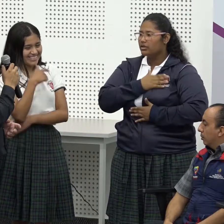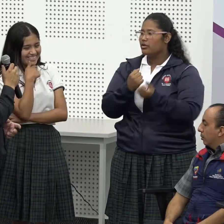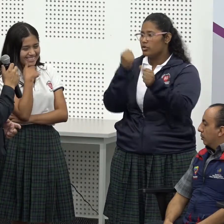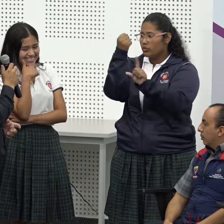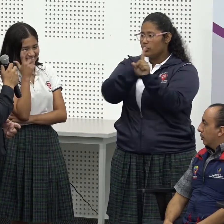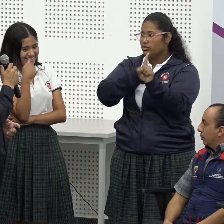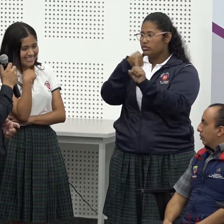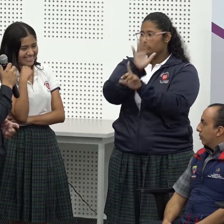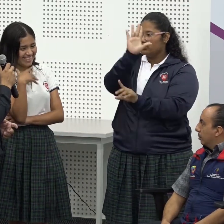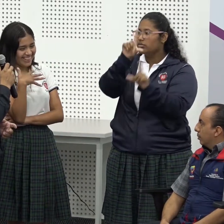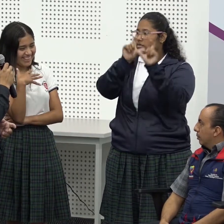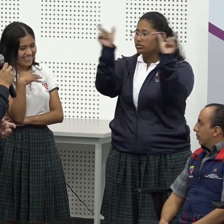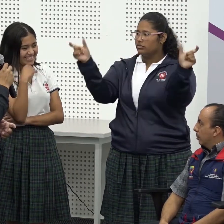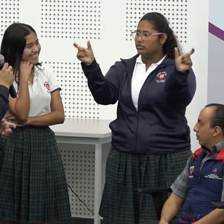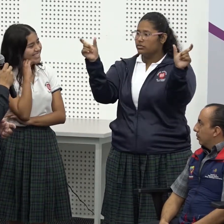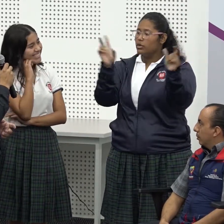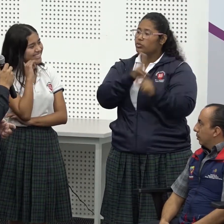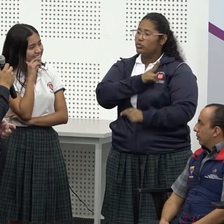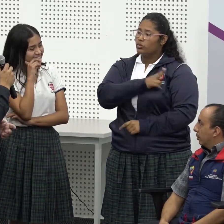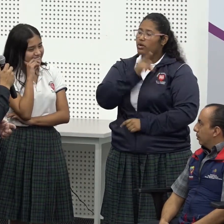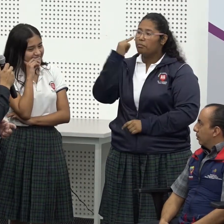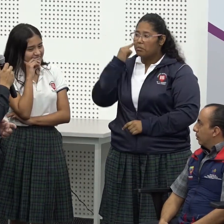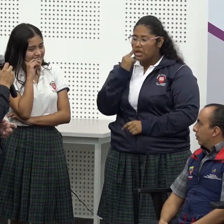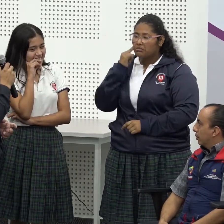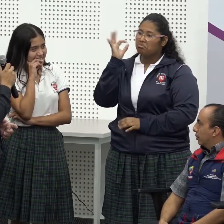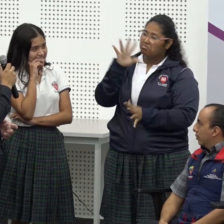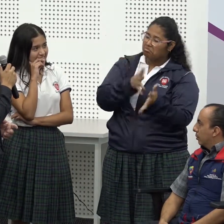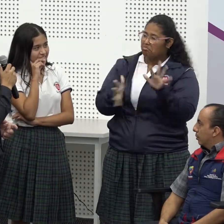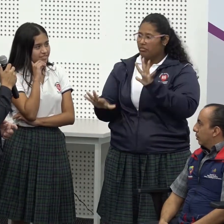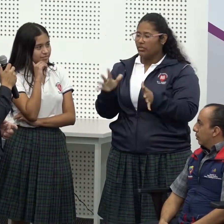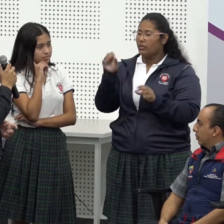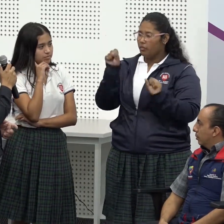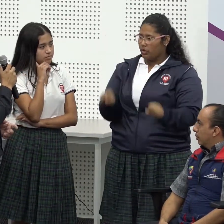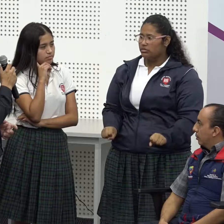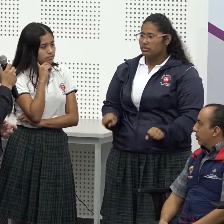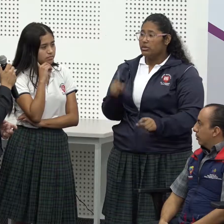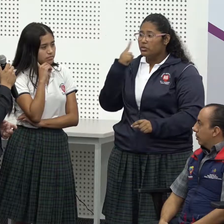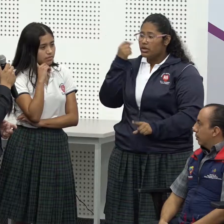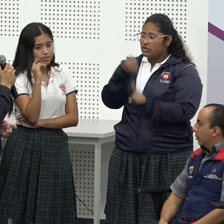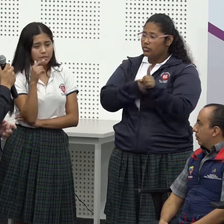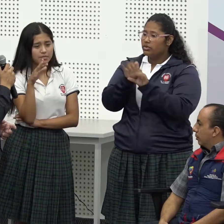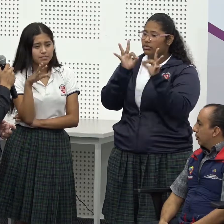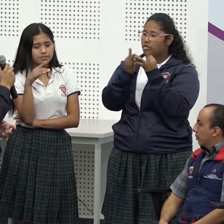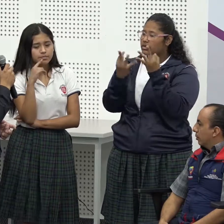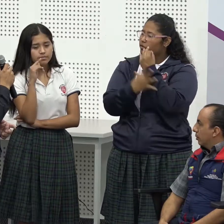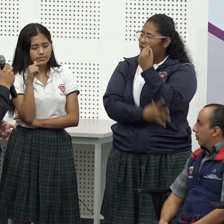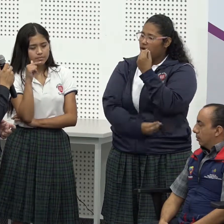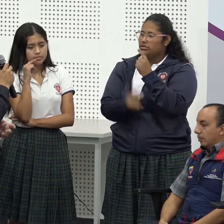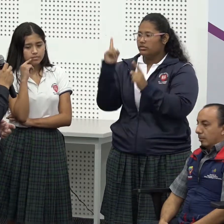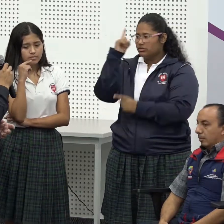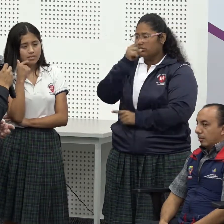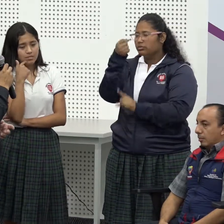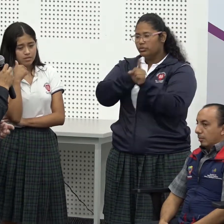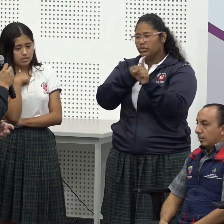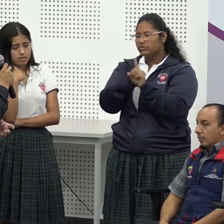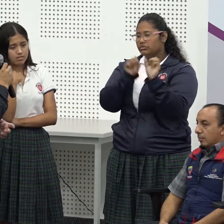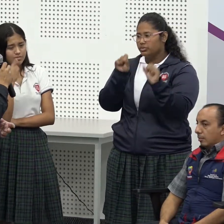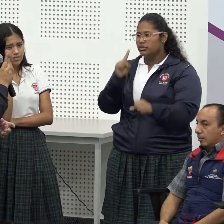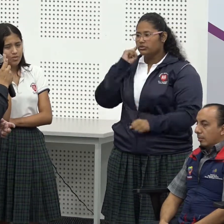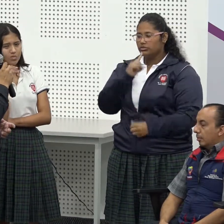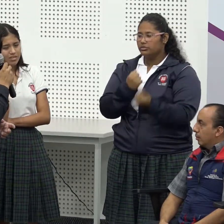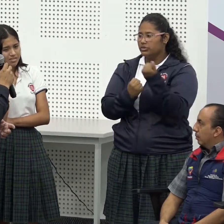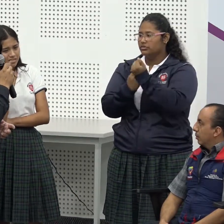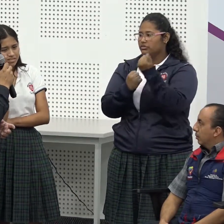lenguaje de señas y seguir luchando y apoyándonos quizás más adelante nosotros poder trabajar en una empresa y poder ayudar a nuestra familia